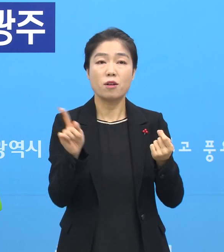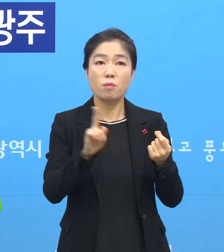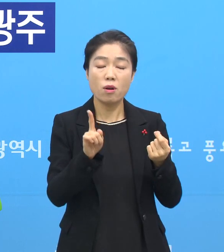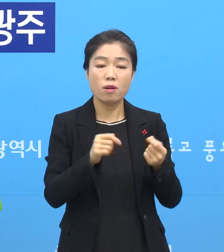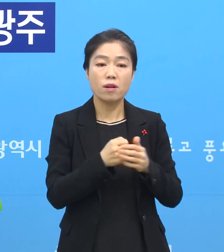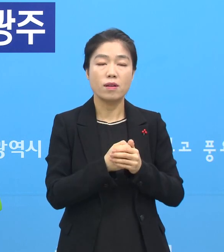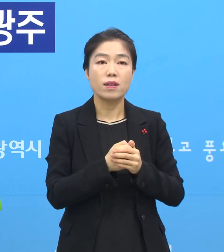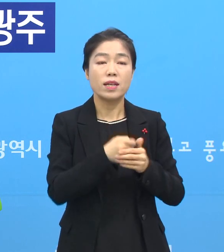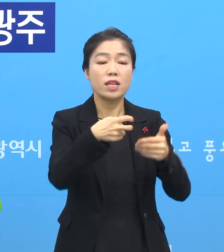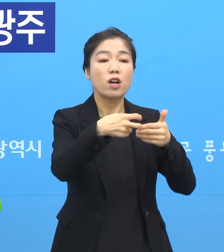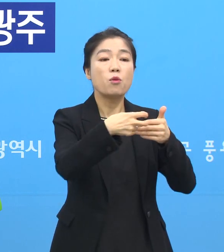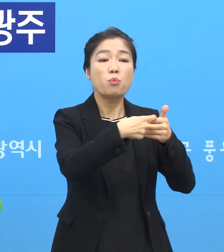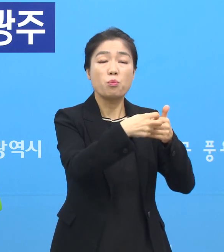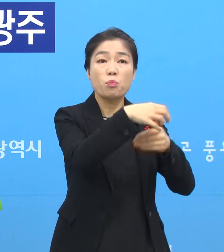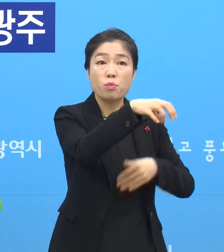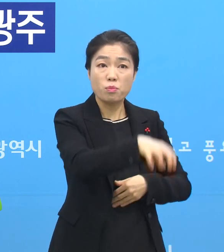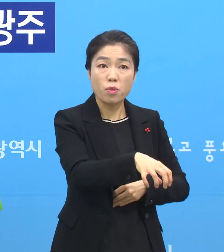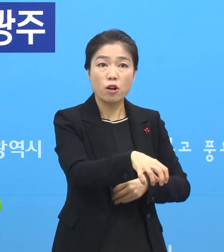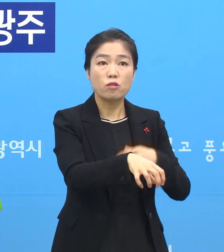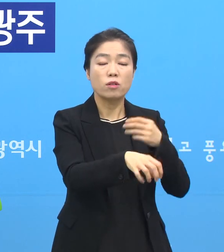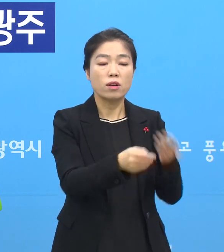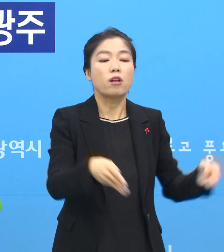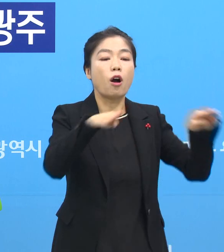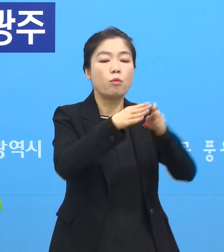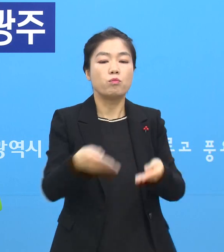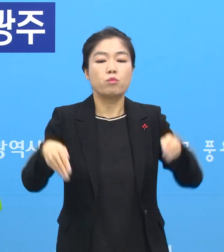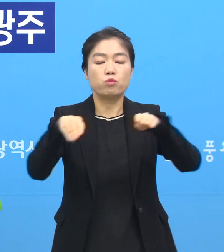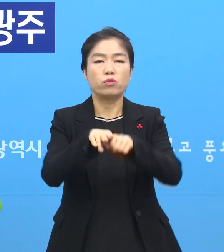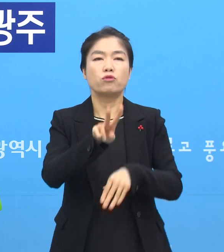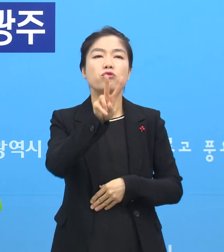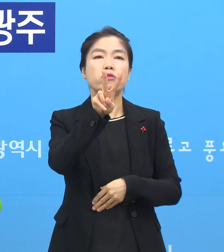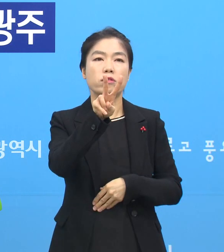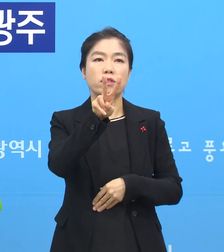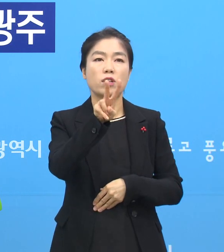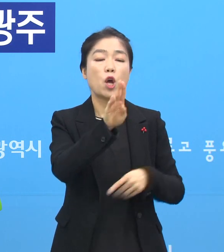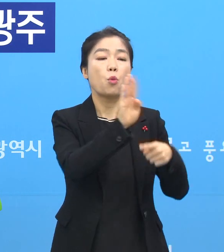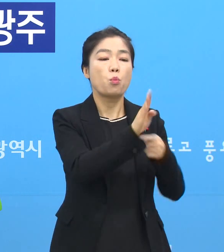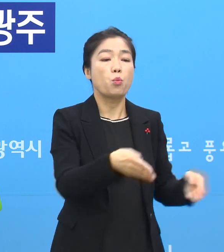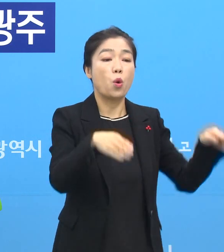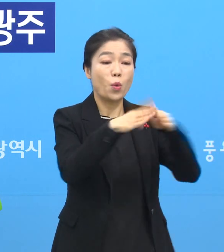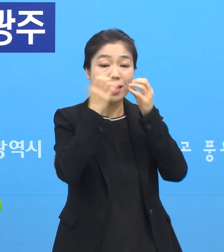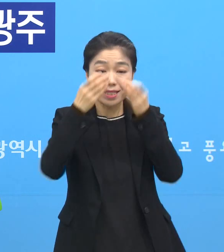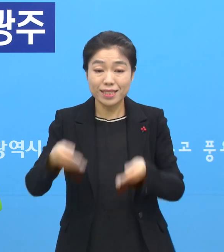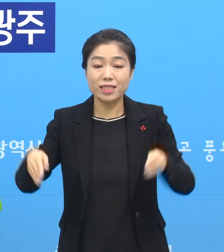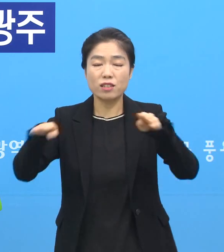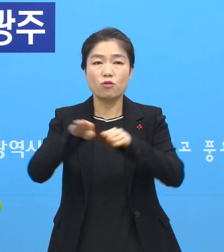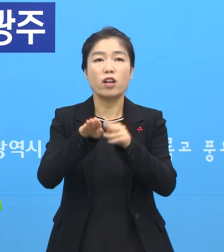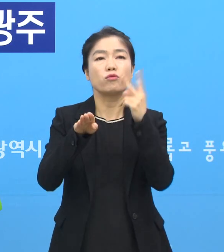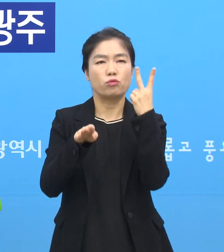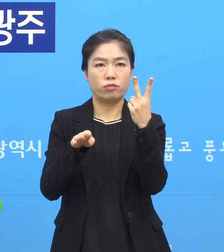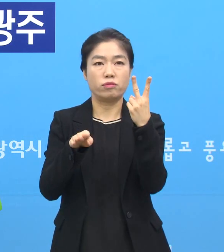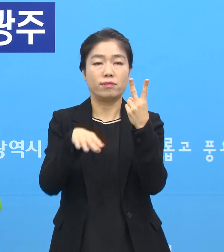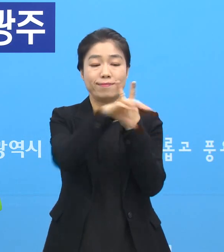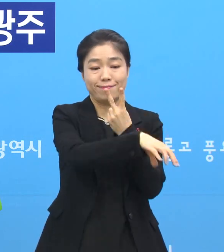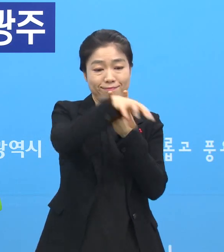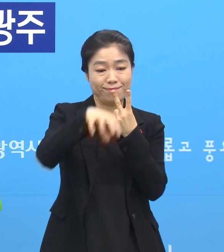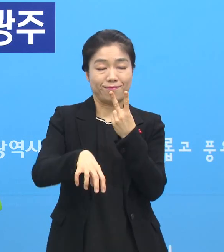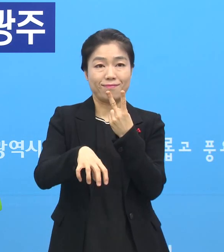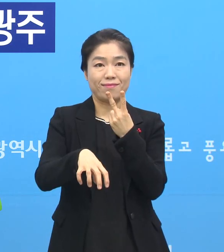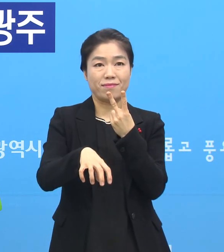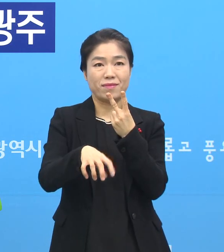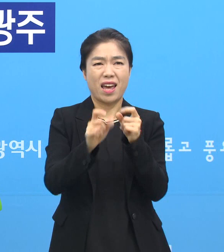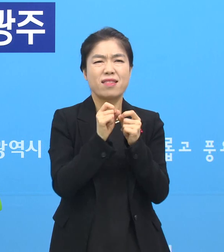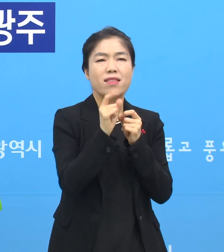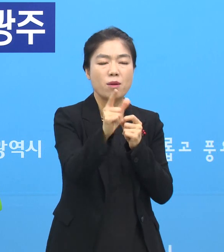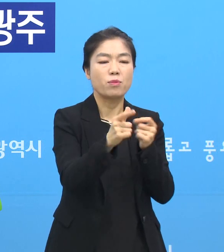이 요양병원이 두 개의 건물로 구성되어 있습니다. 본관과 신관으로 구성되어 있는데 주로 환자는